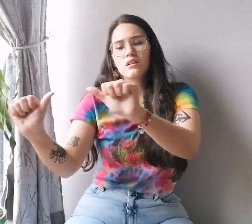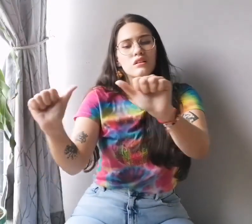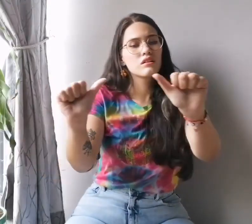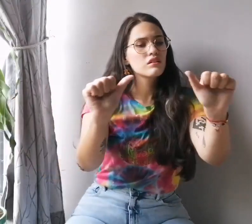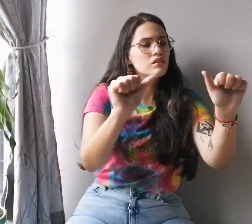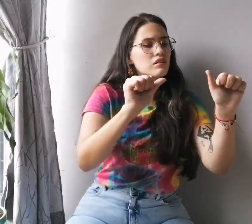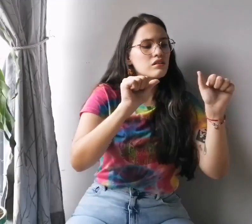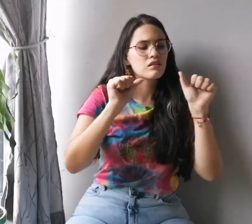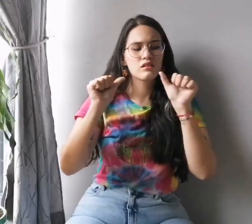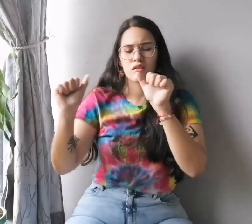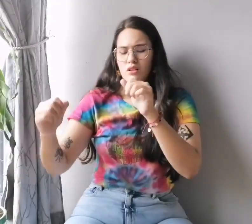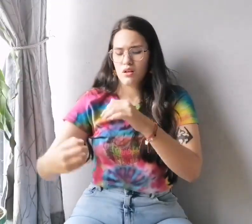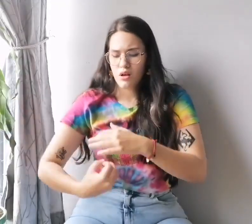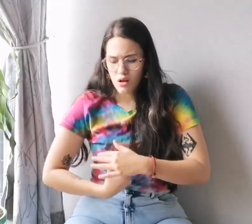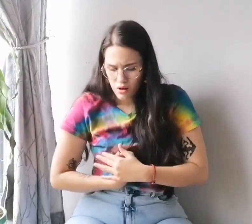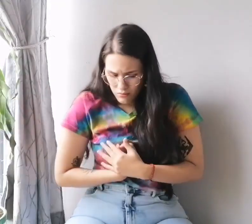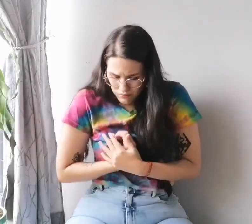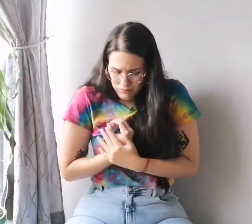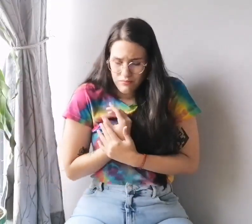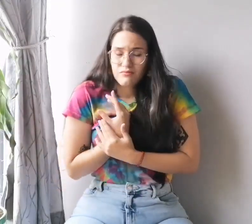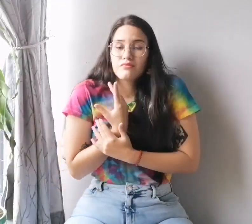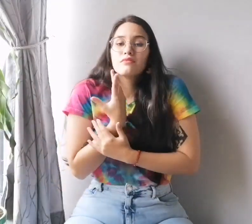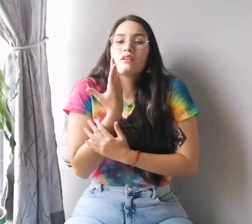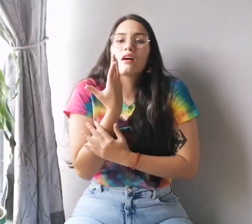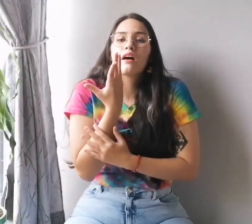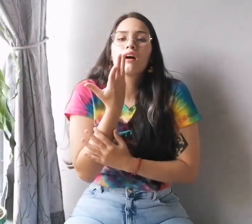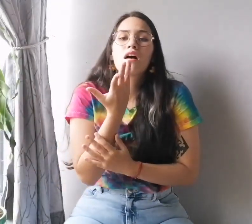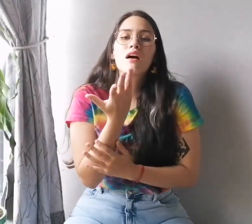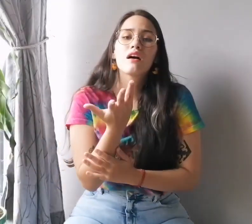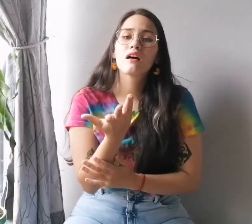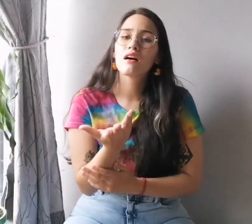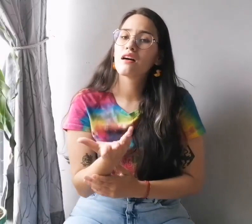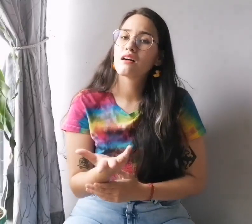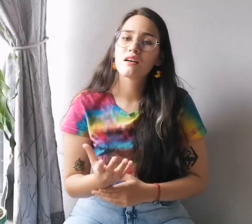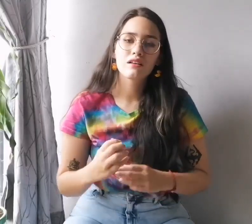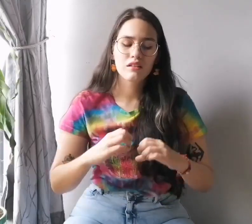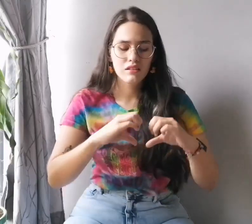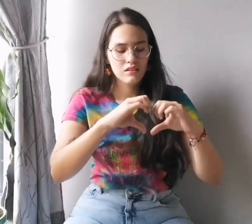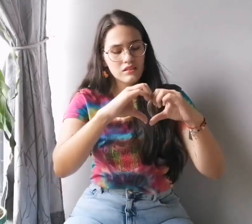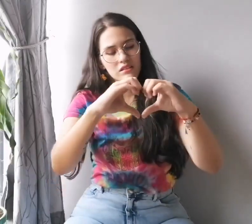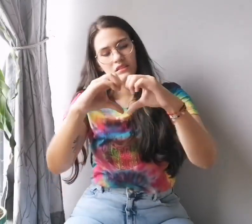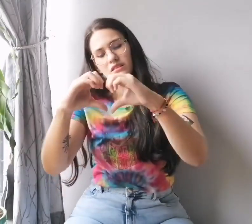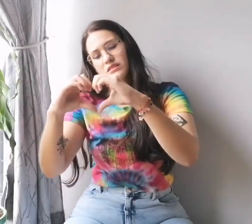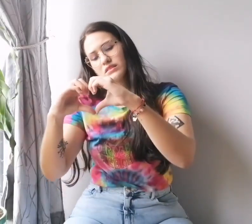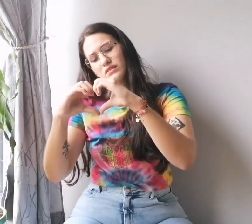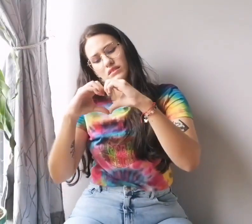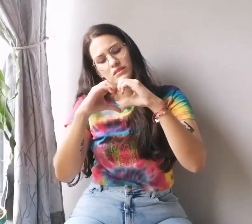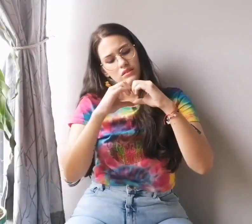Al sororo rugir del amor